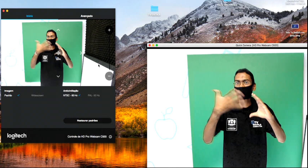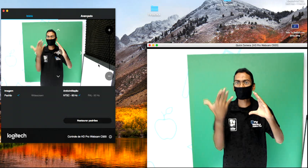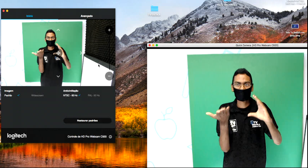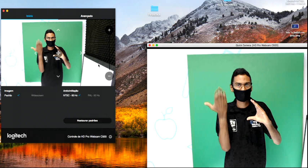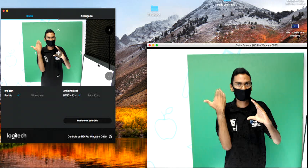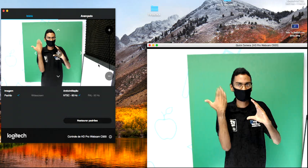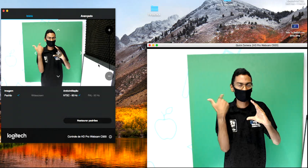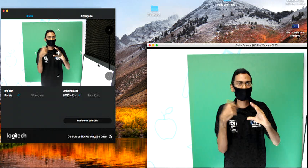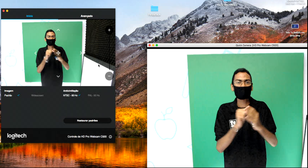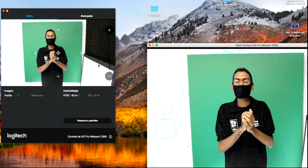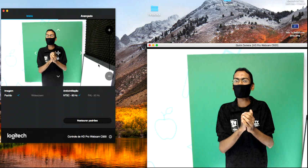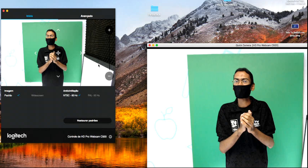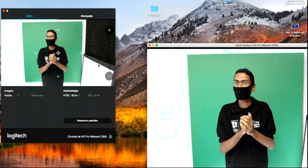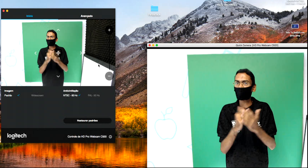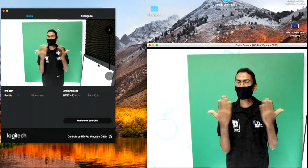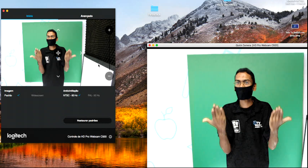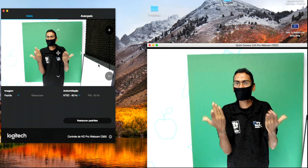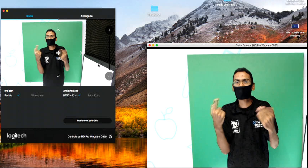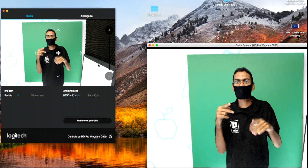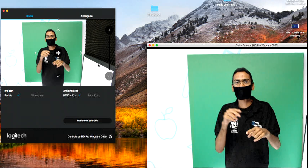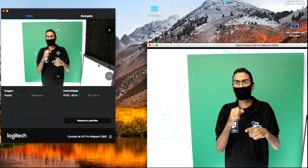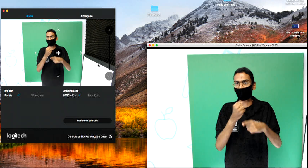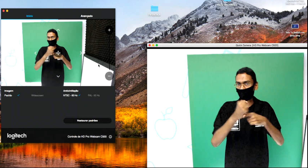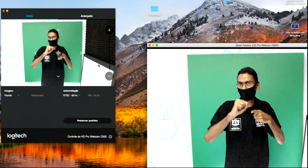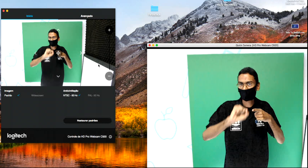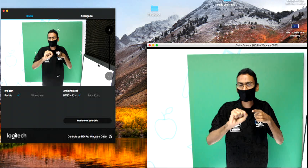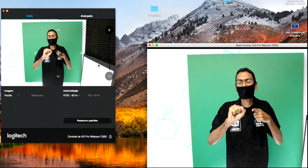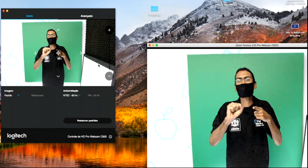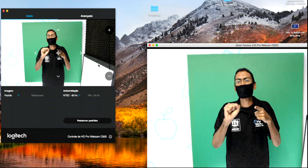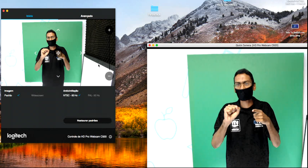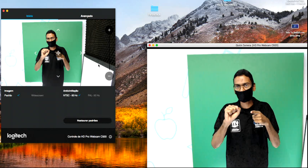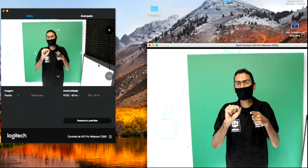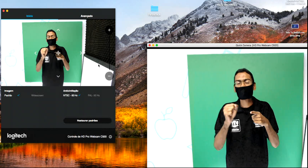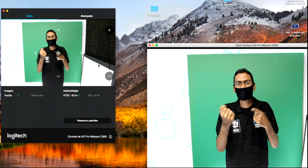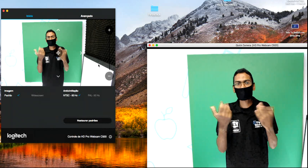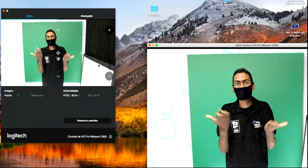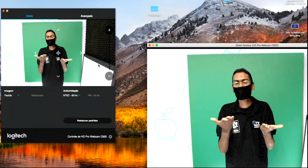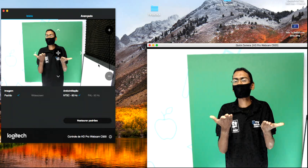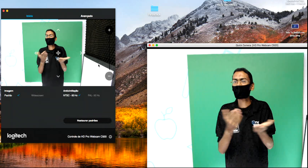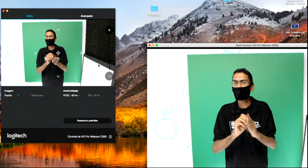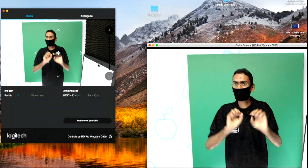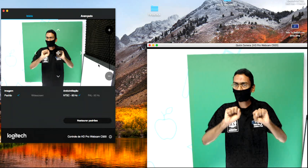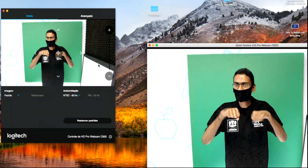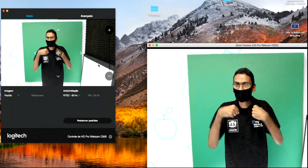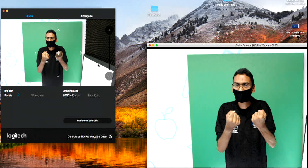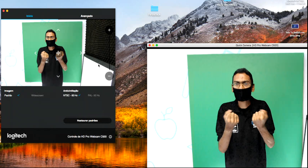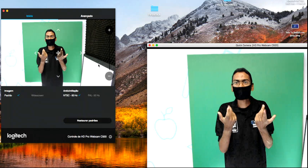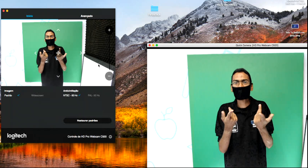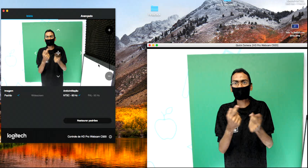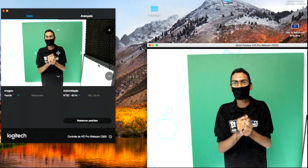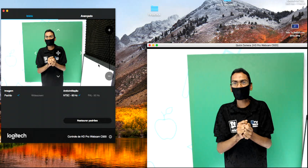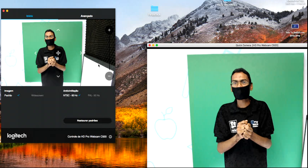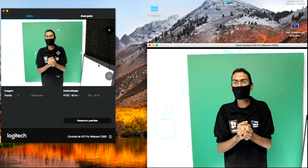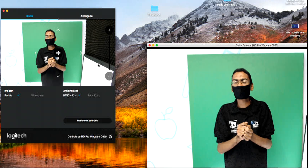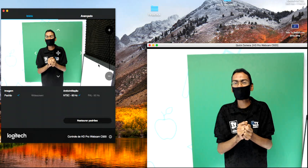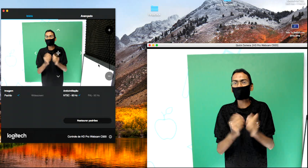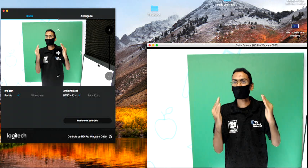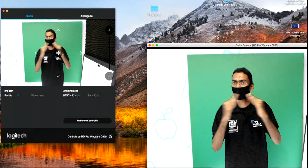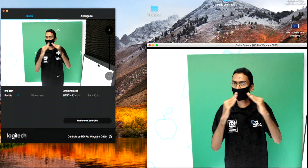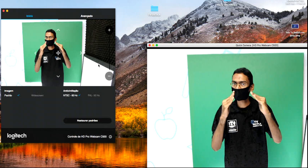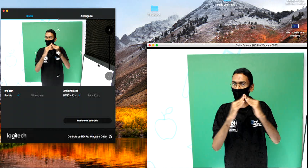das pressões e mazelas sociais, investe seus esforços para que a casa